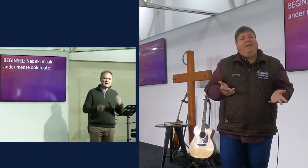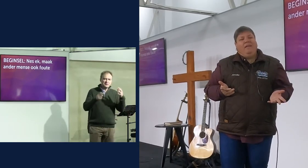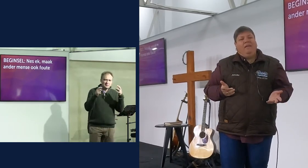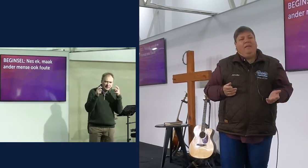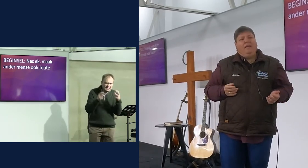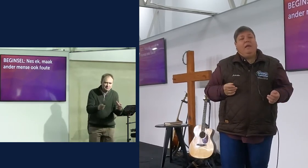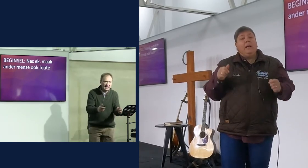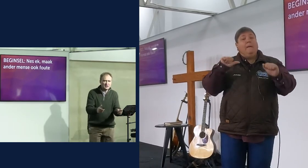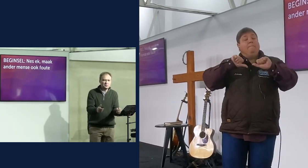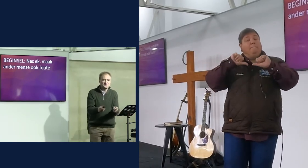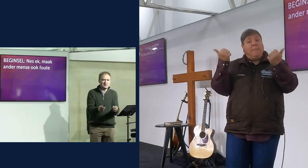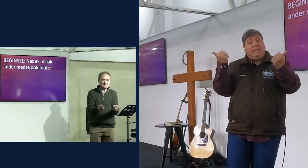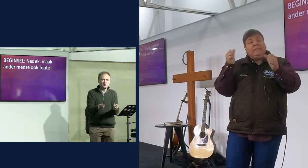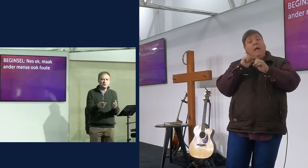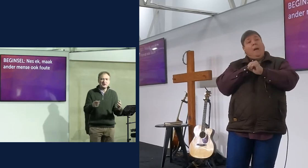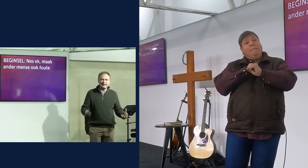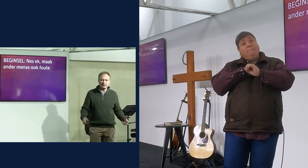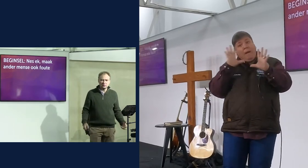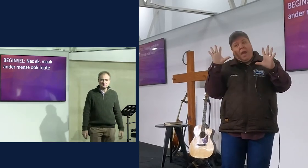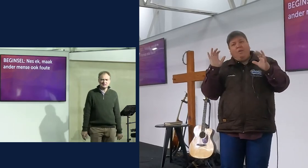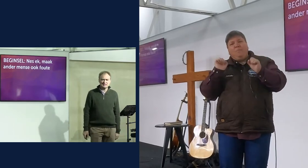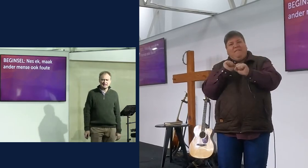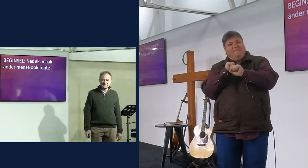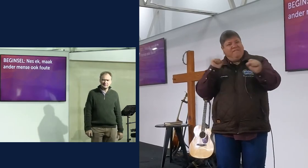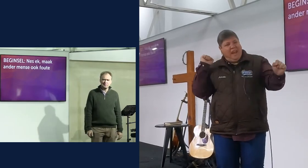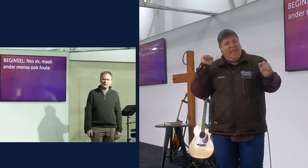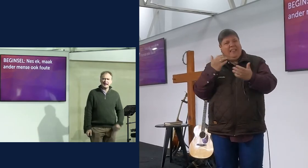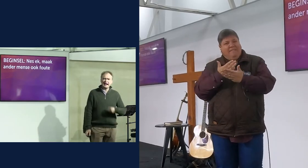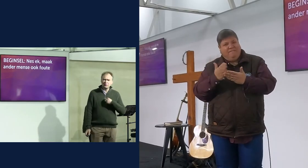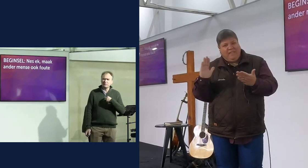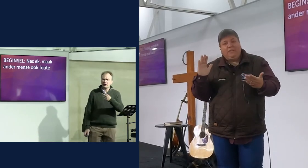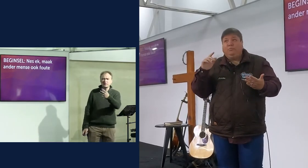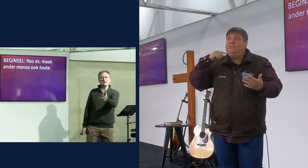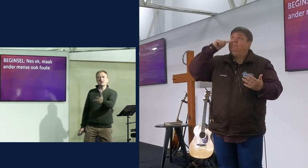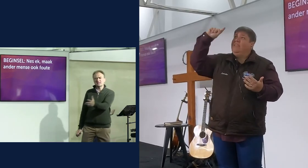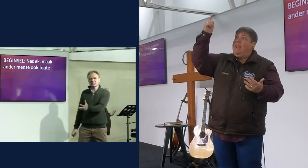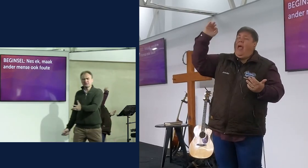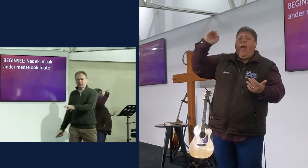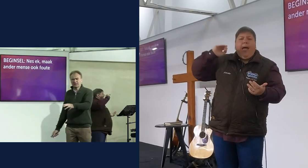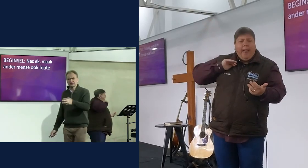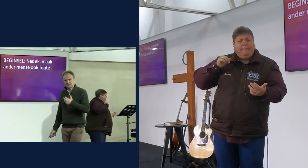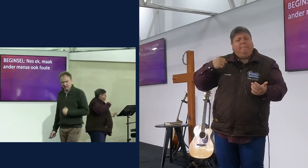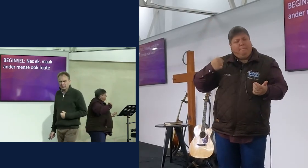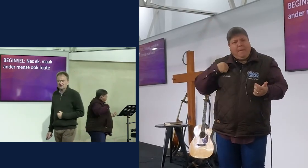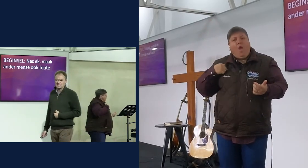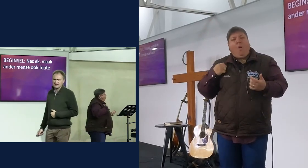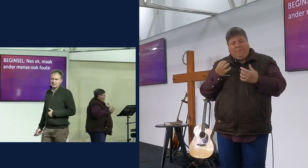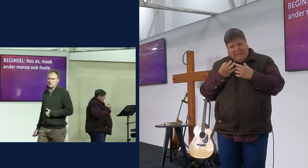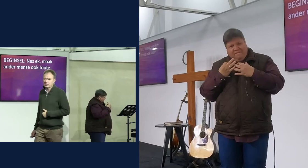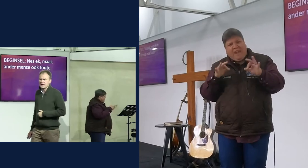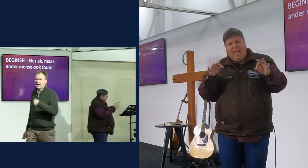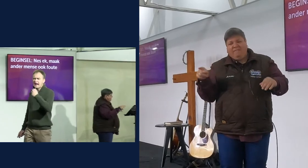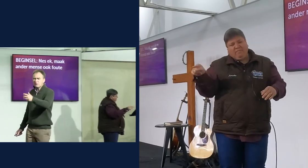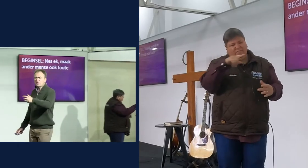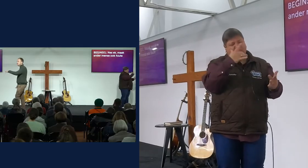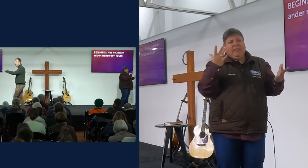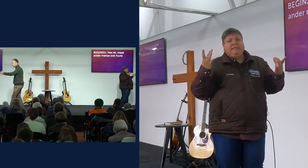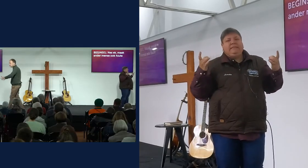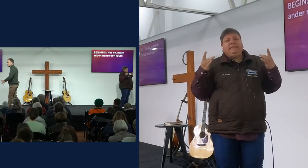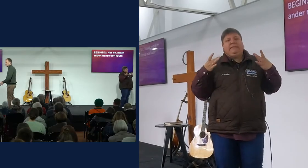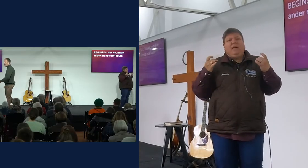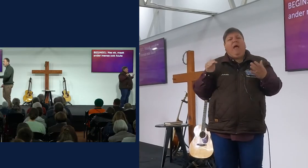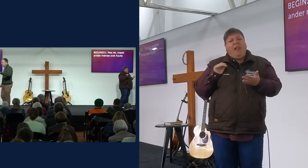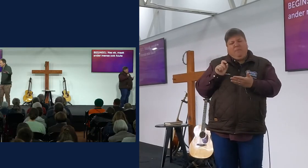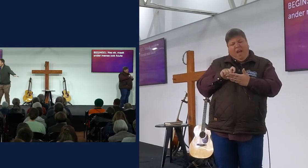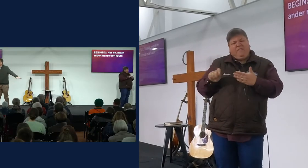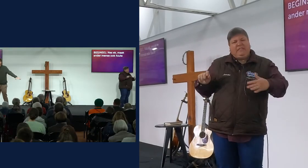dit is een van die beste plekke, om te wees, om vry te kom, om te sê, jyre, help my, om hierdie mense te vergewe, wat my dag sere gemaakt het, help my om het af